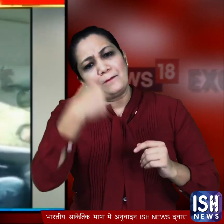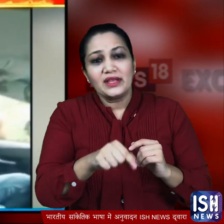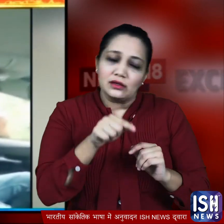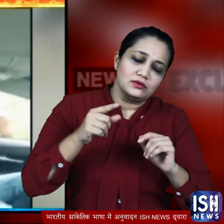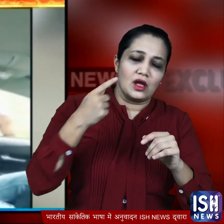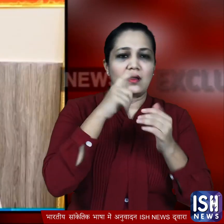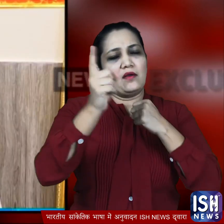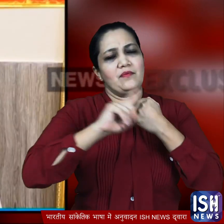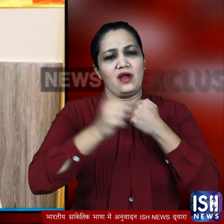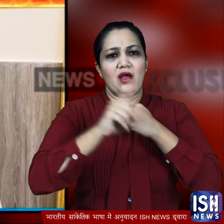दी जा चुकी है